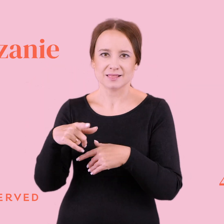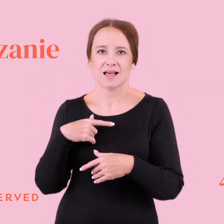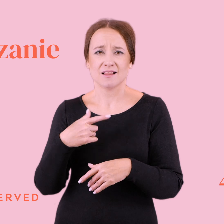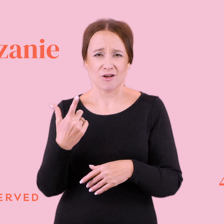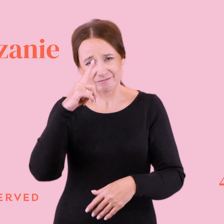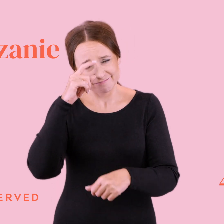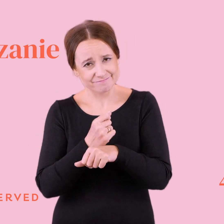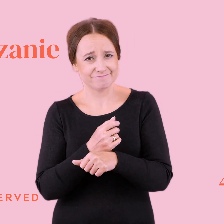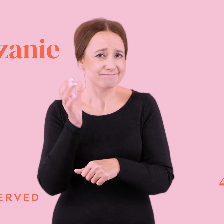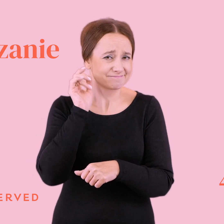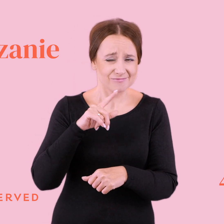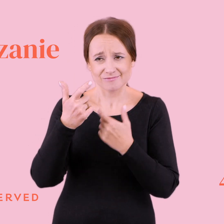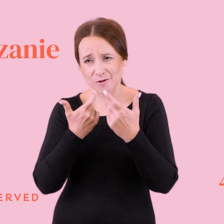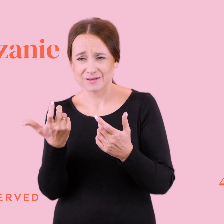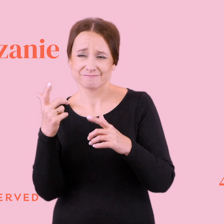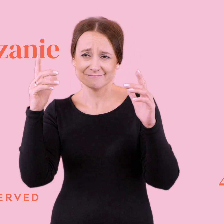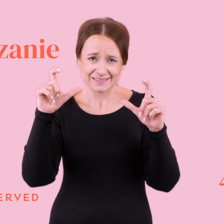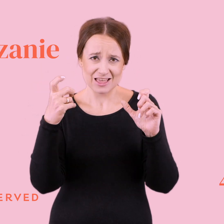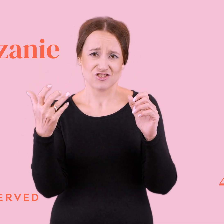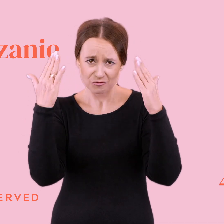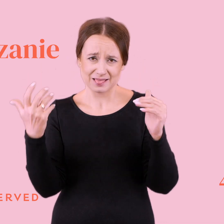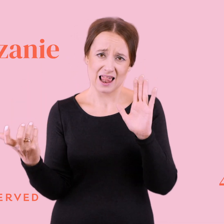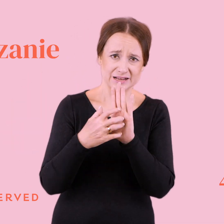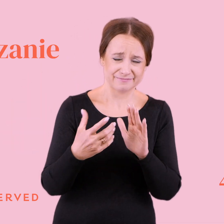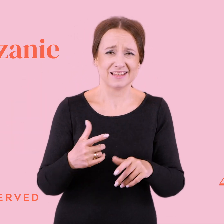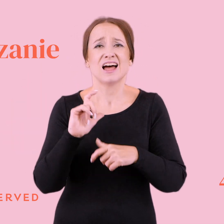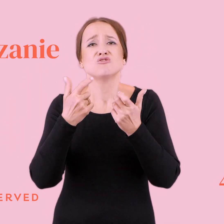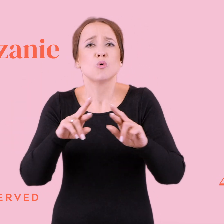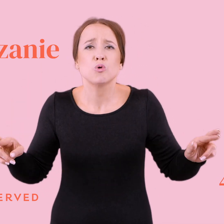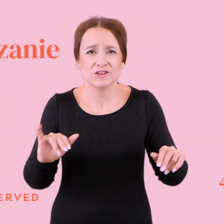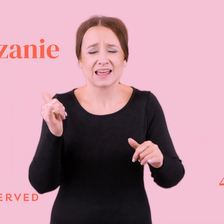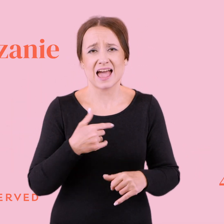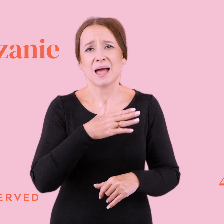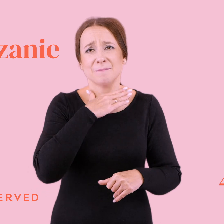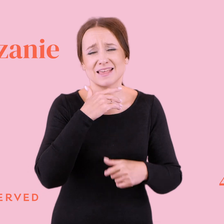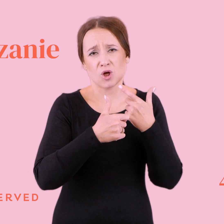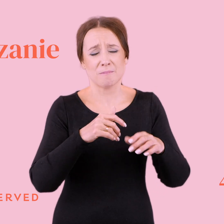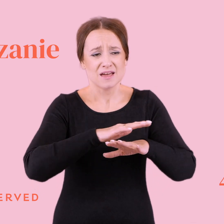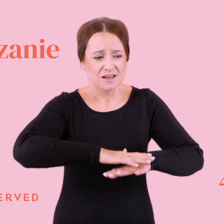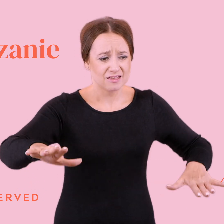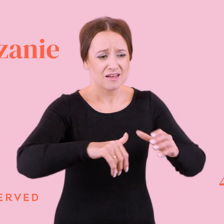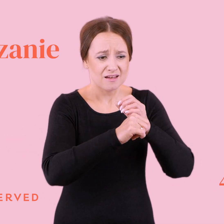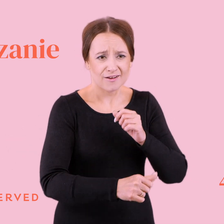no. No ale kochani, czym to się różni od zrobienia tej kupy na środku pokoju, jak ten pies, który prosi o uwagę?